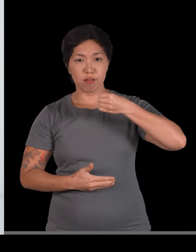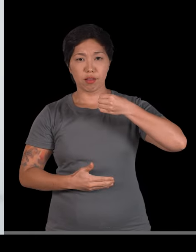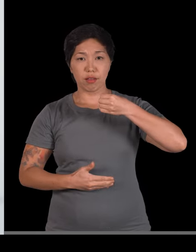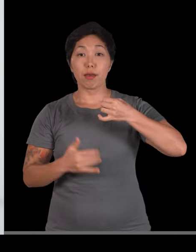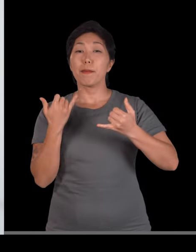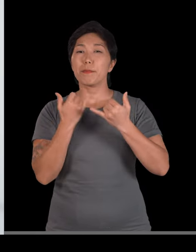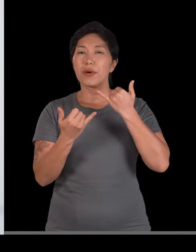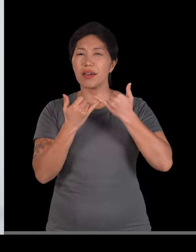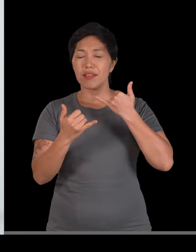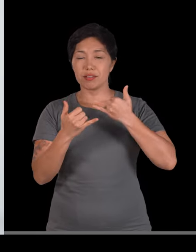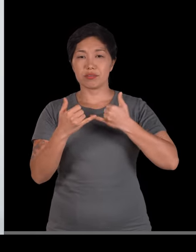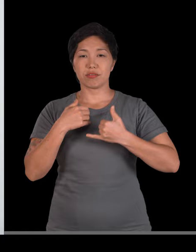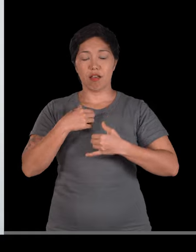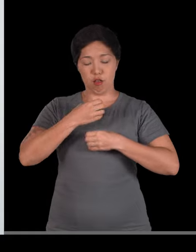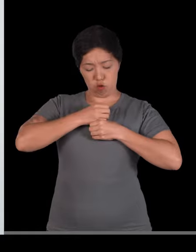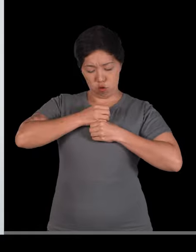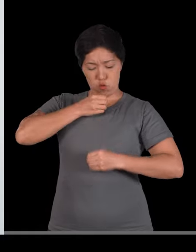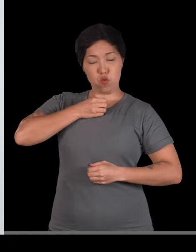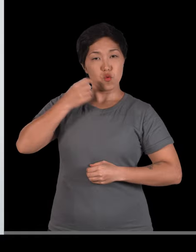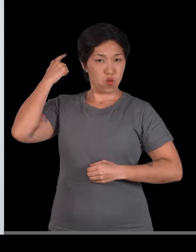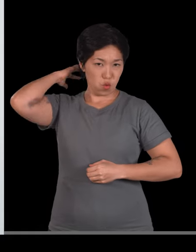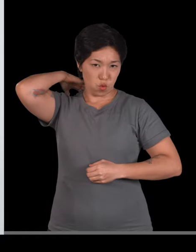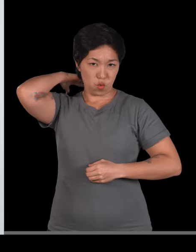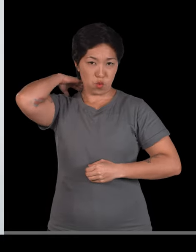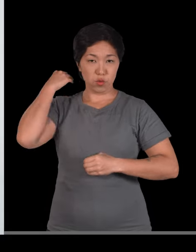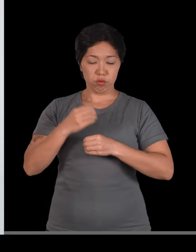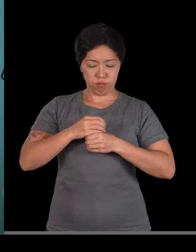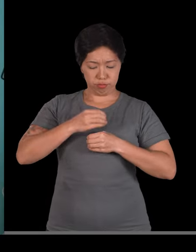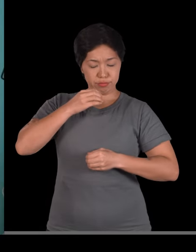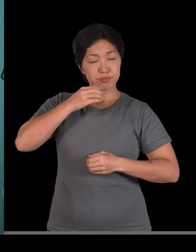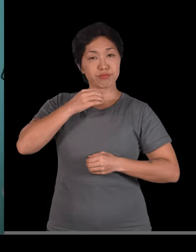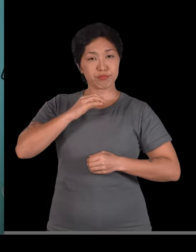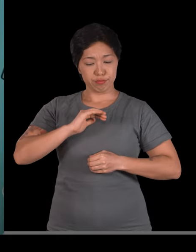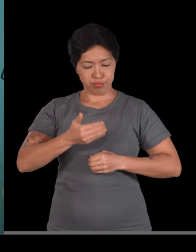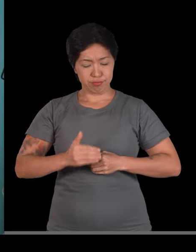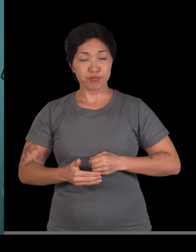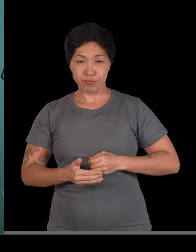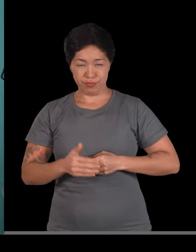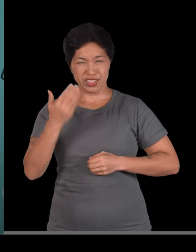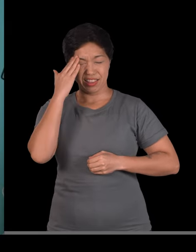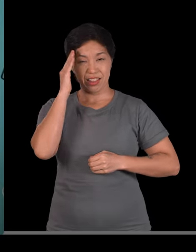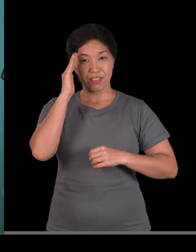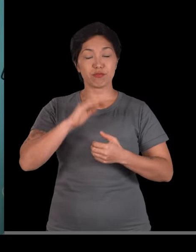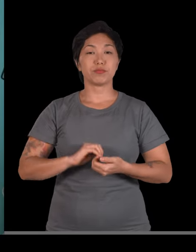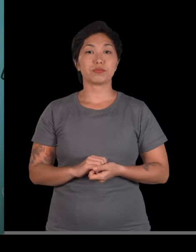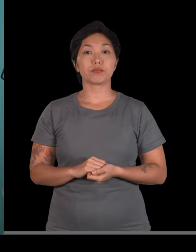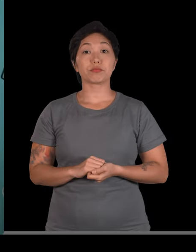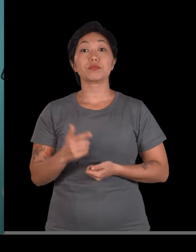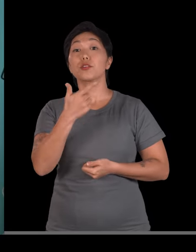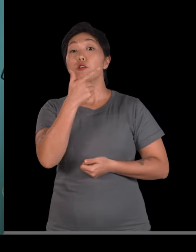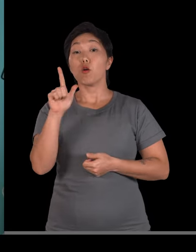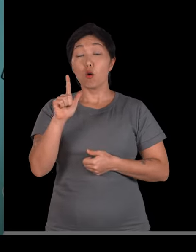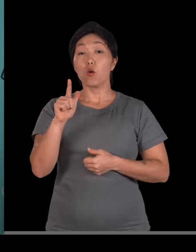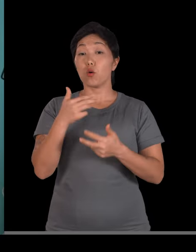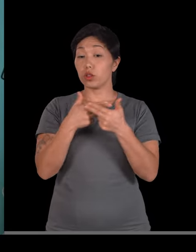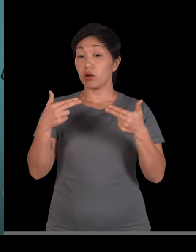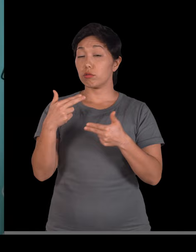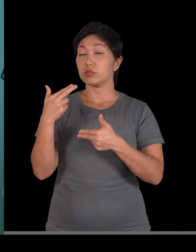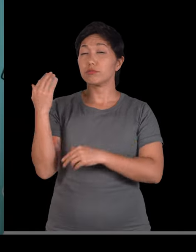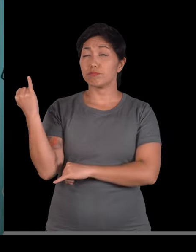que eles não têm uma forma bem definida. Assim, tá legal, entendi. E um outro ponto essencial pra o